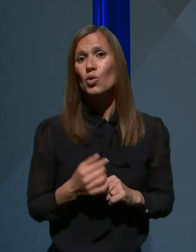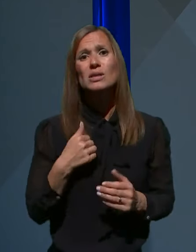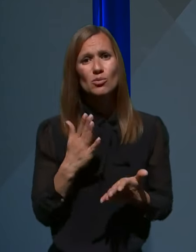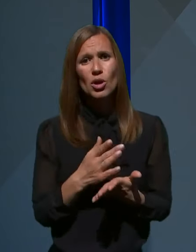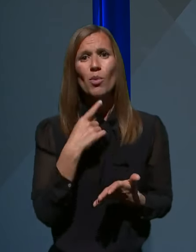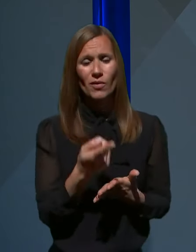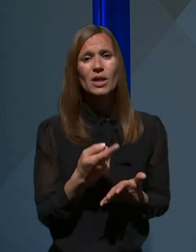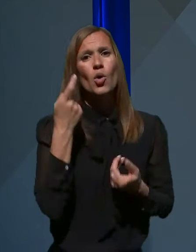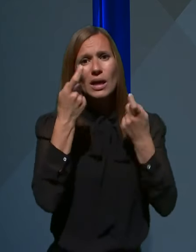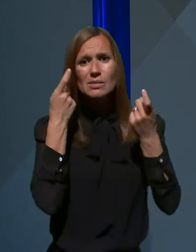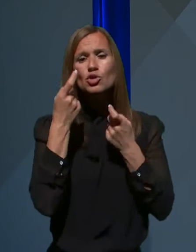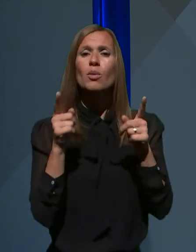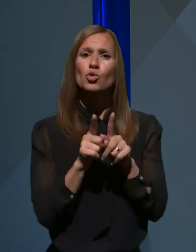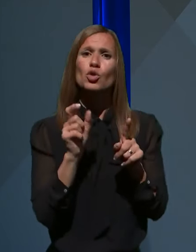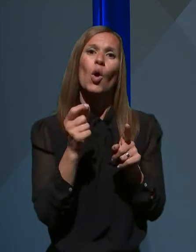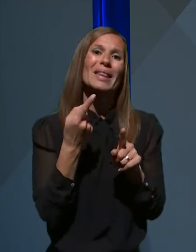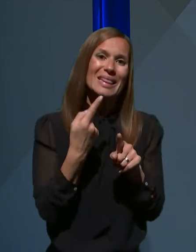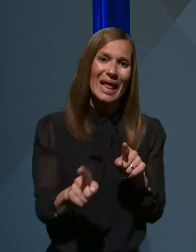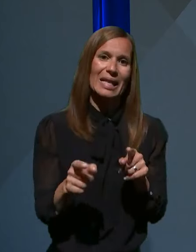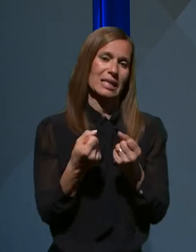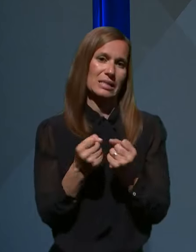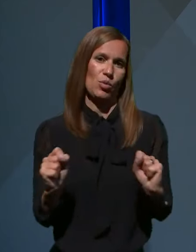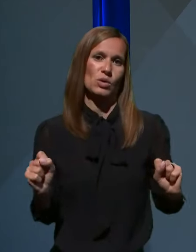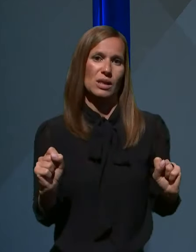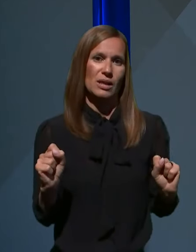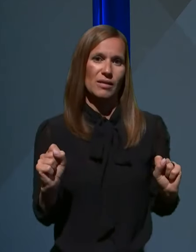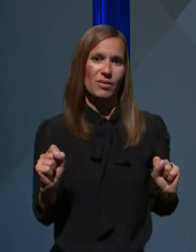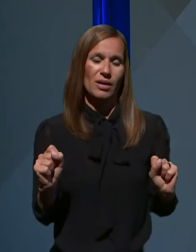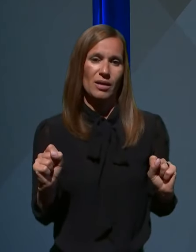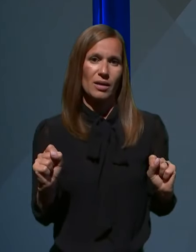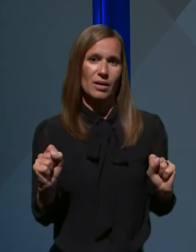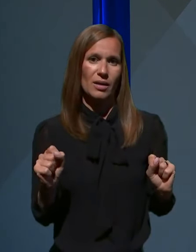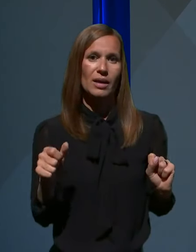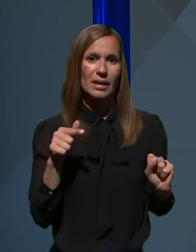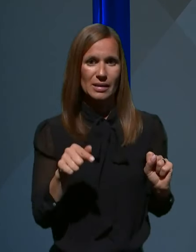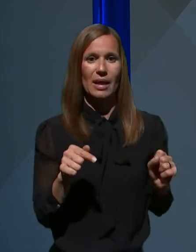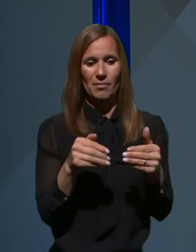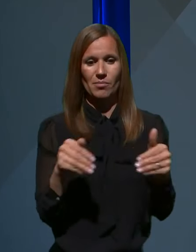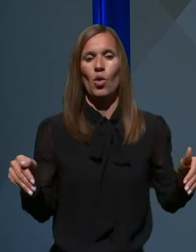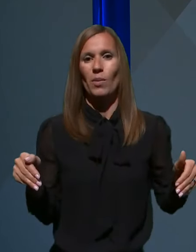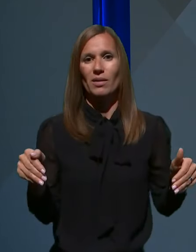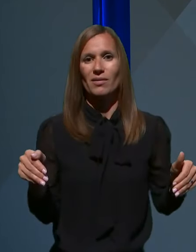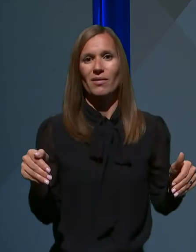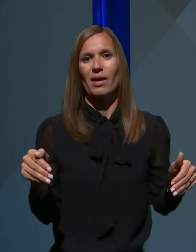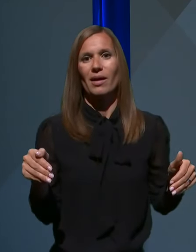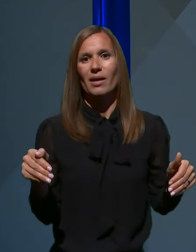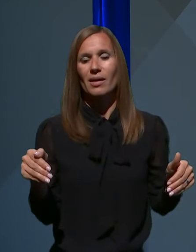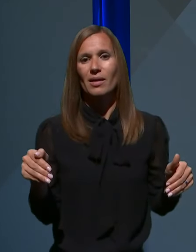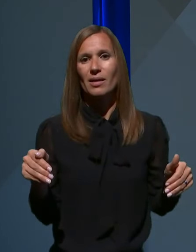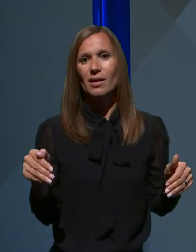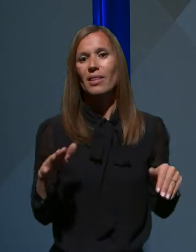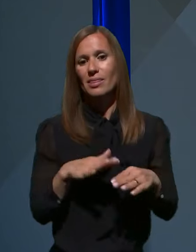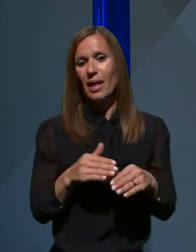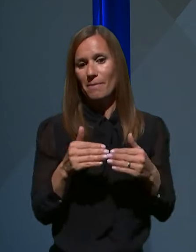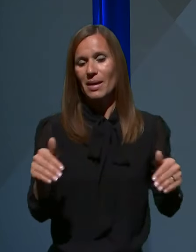razmišljamo tudi o delni sprostitvi te zamejitve na meje lastne